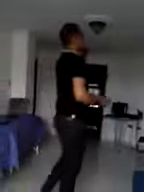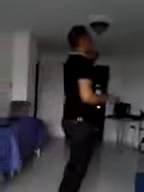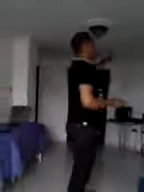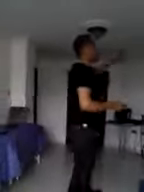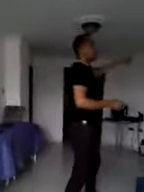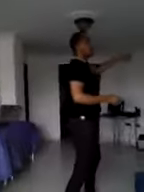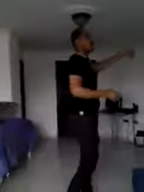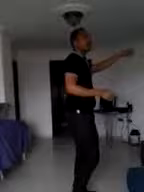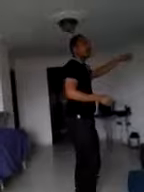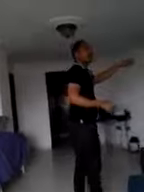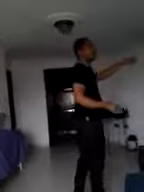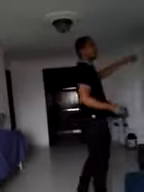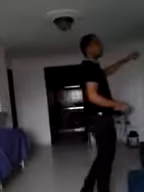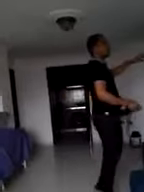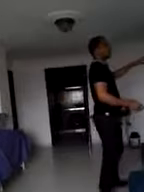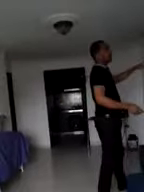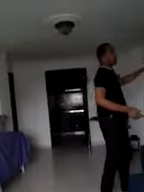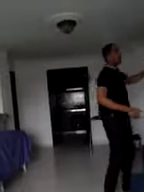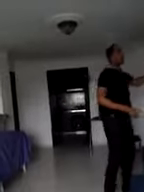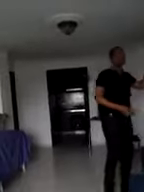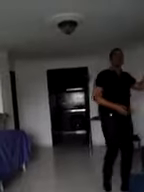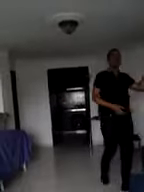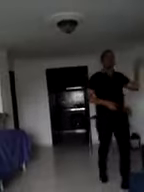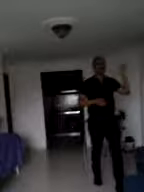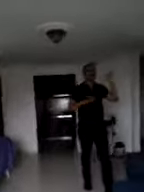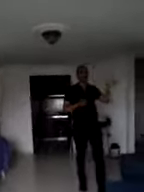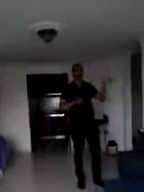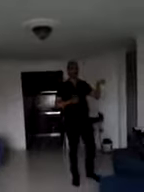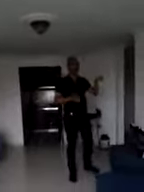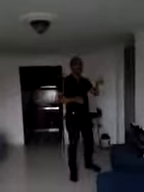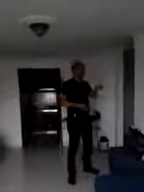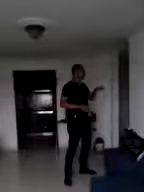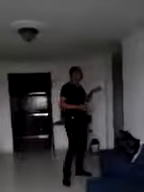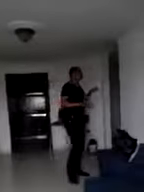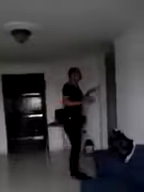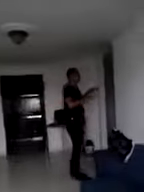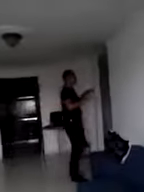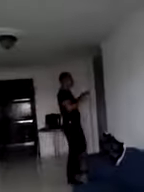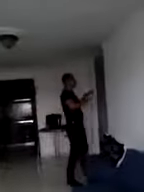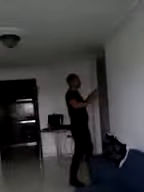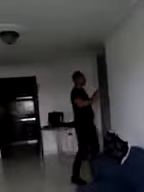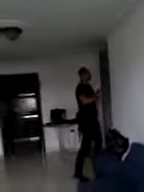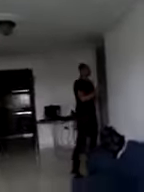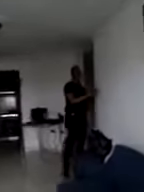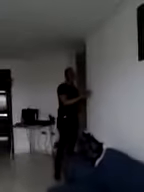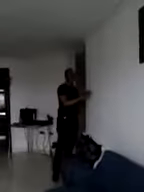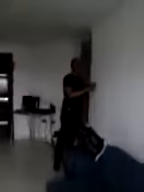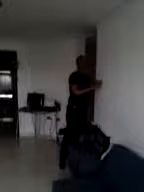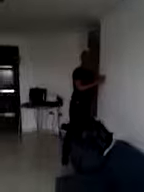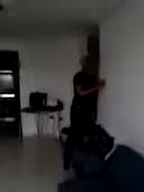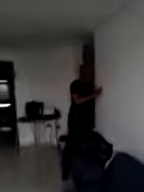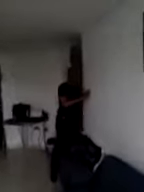El panel es un producto que permite toda la adaptabilidad, porque se puede instalar incluso en espacios